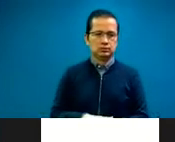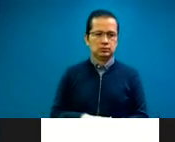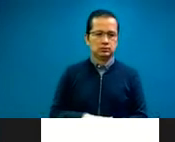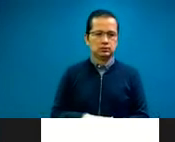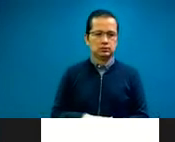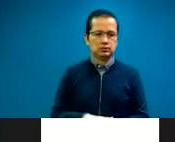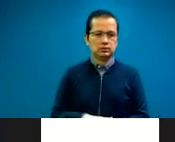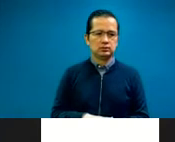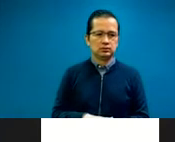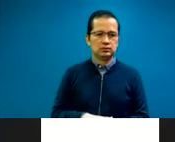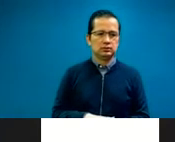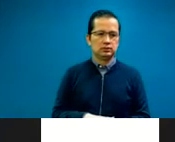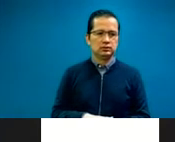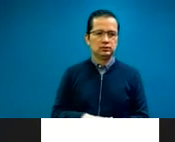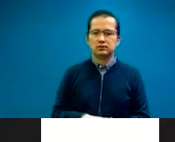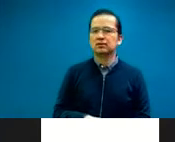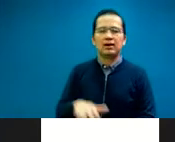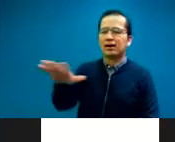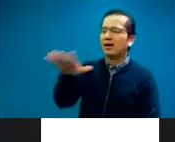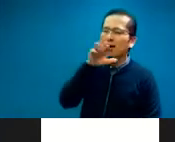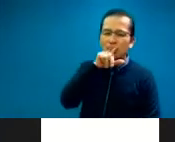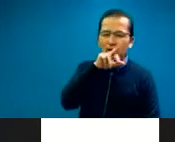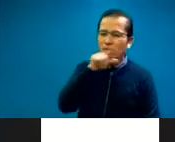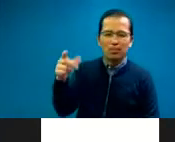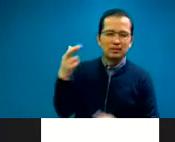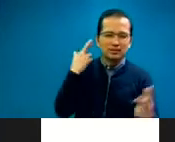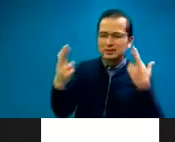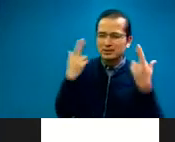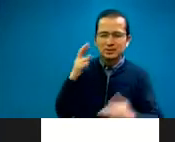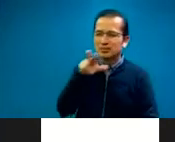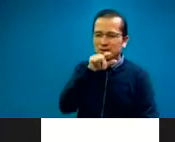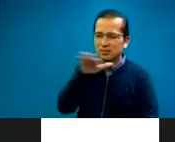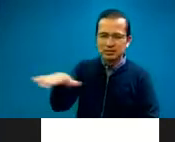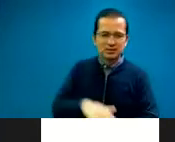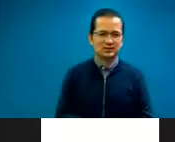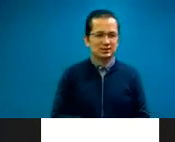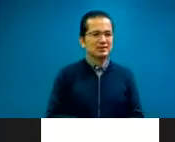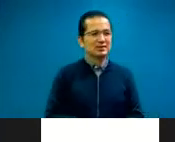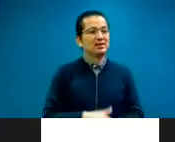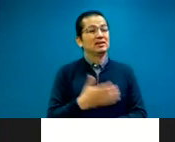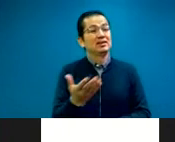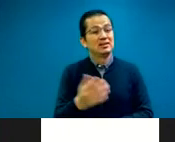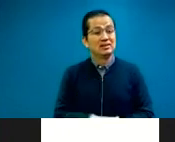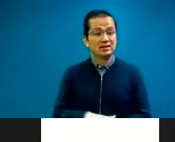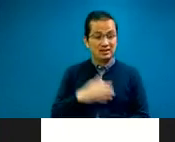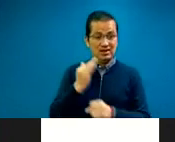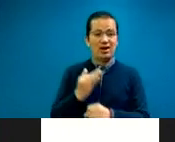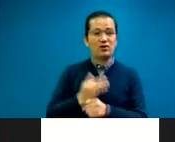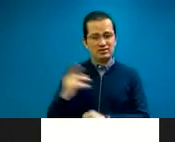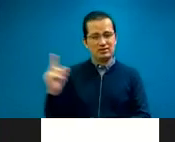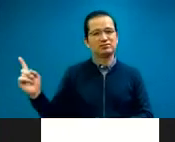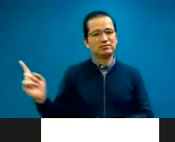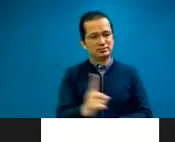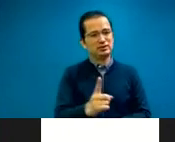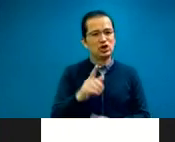Ahora... Ni te preocupes, José, es parte de... Perdón, como se darán cuenta, pasó el de las tortillas, quiere decir que estoy